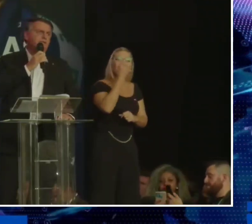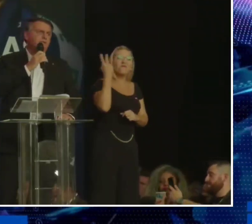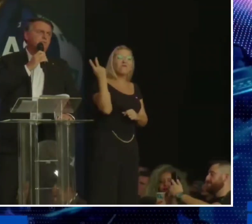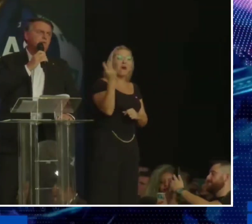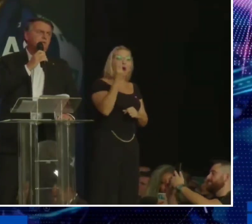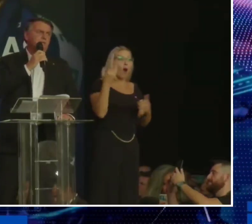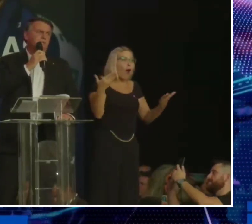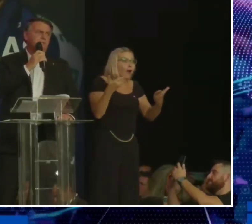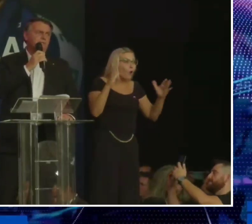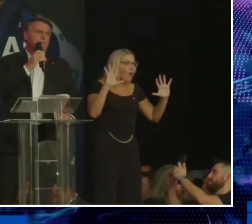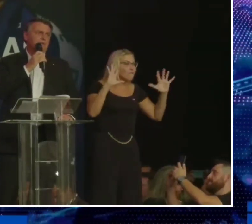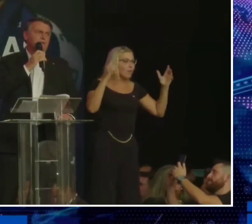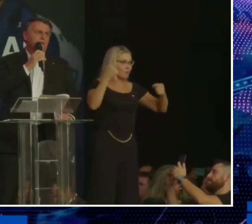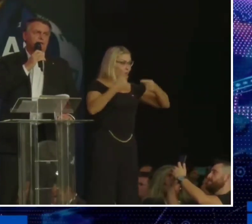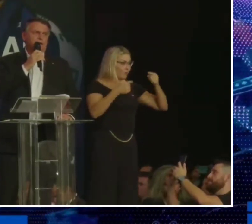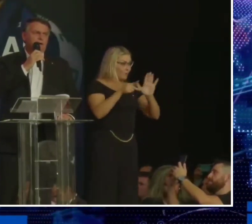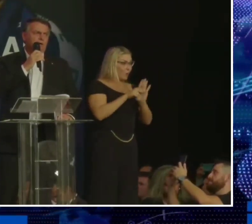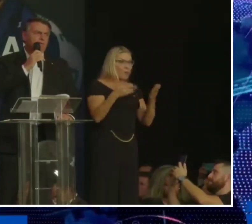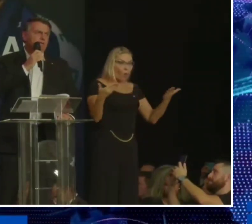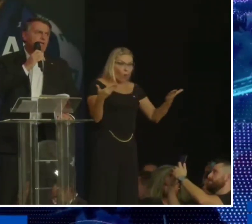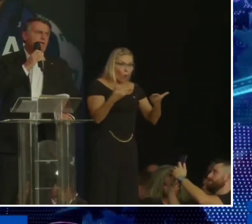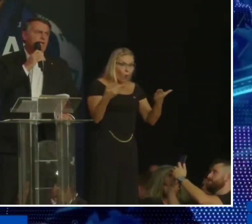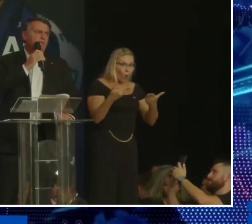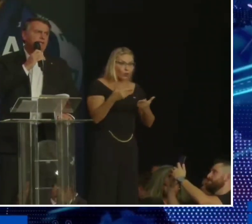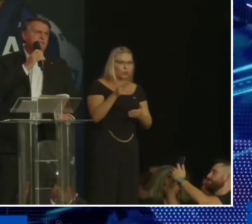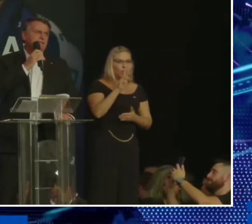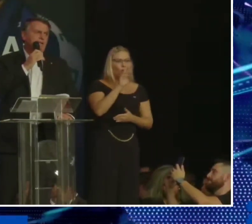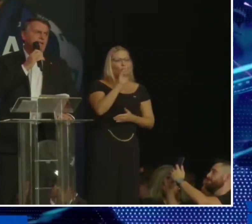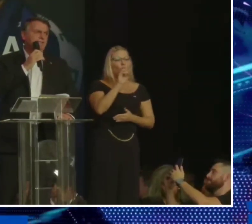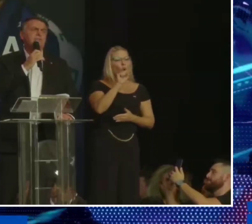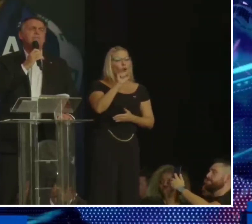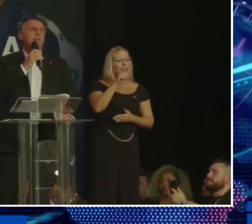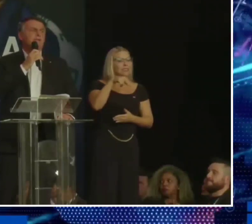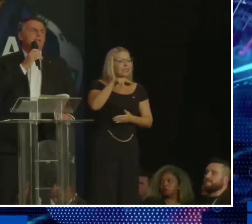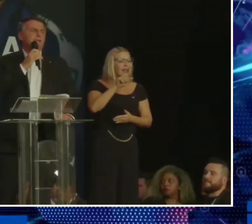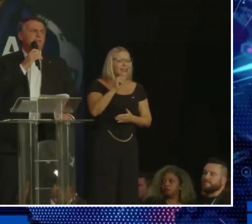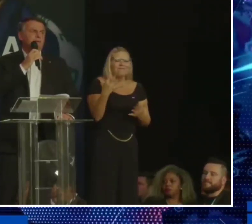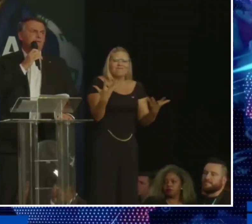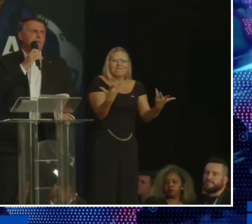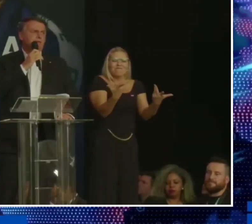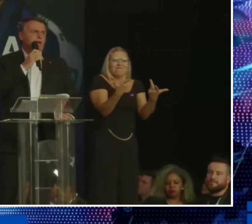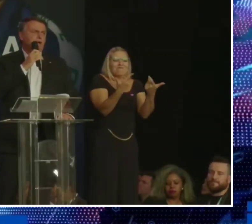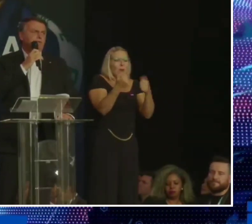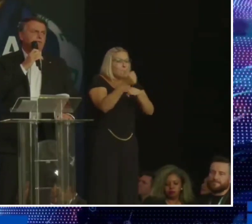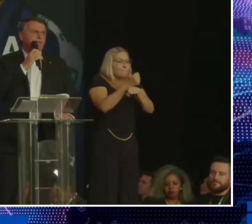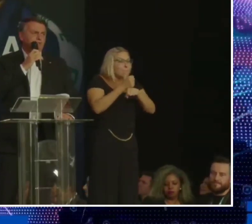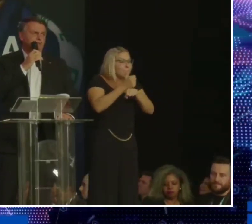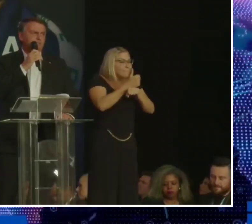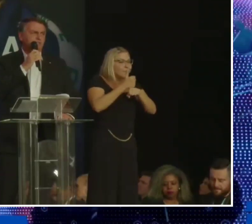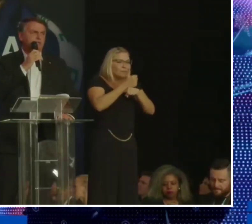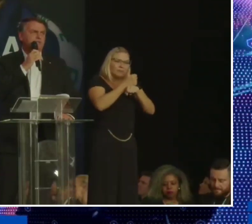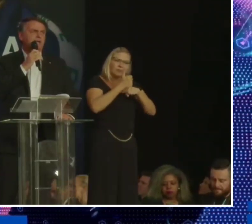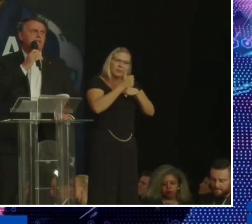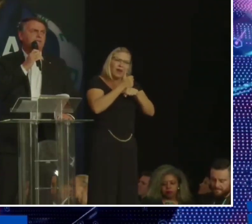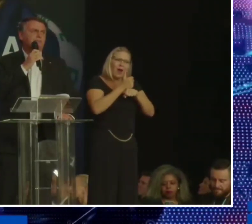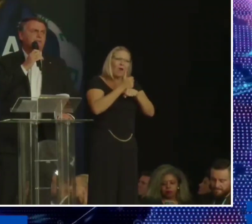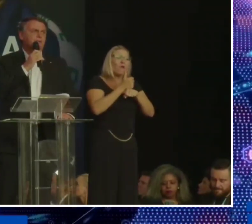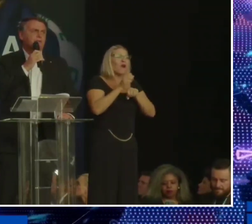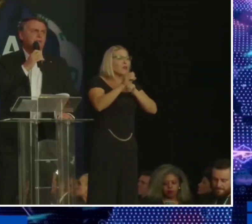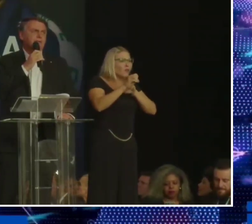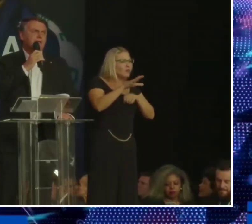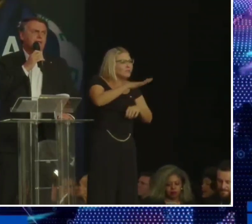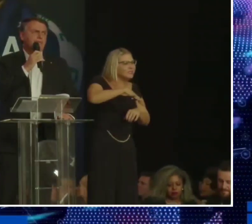evento político. A Rosana, uma excelente profissional das mídias no passado,